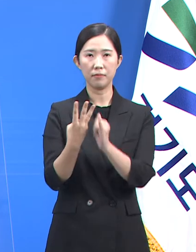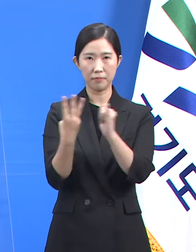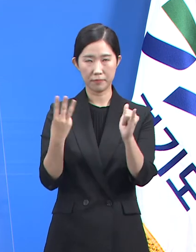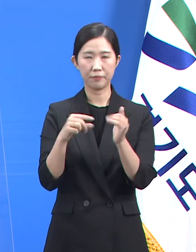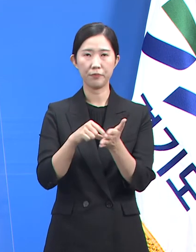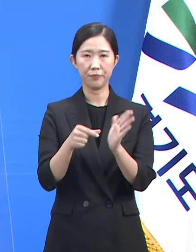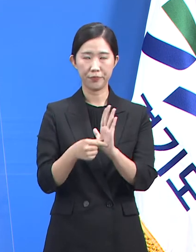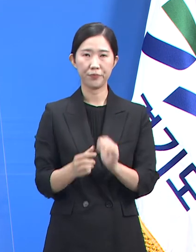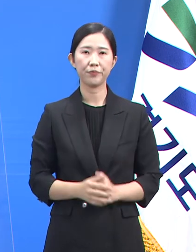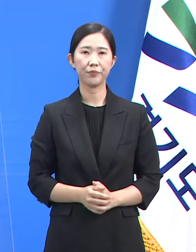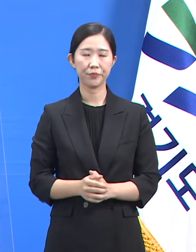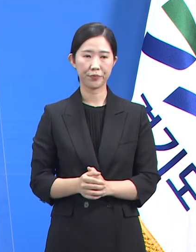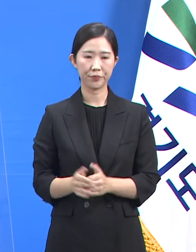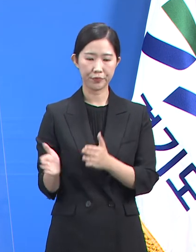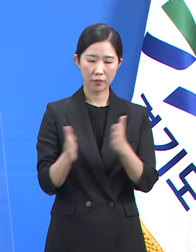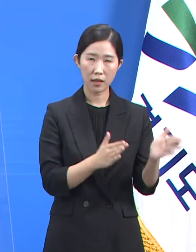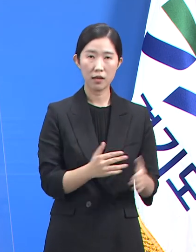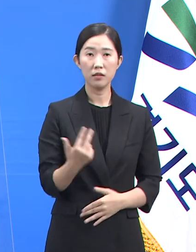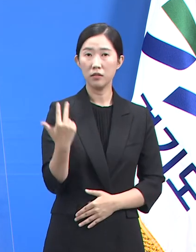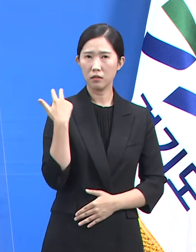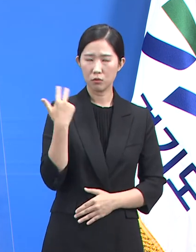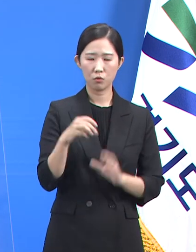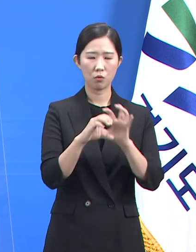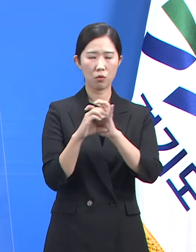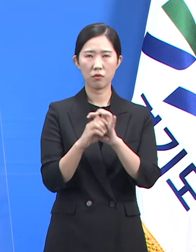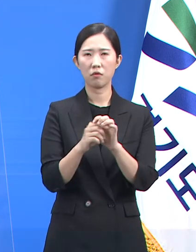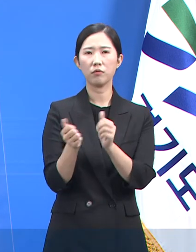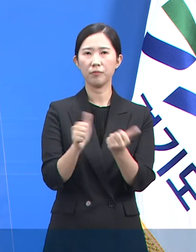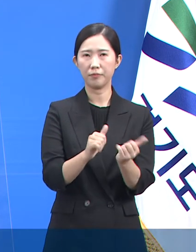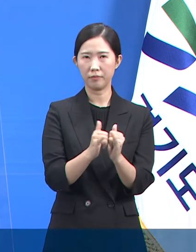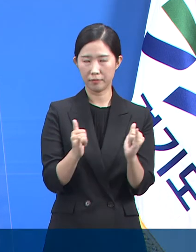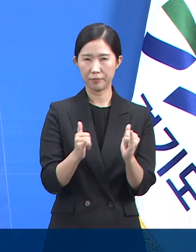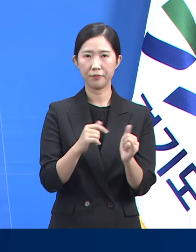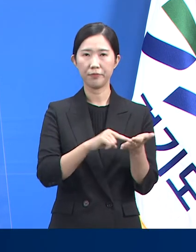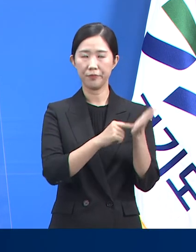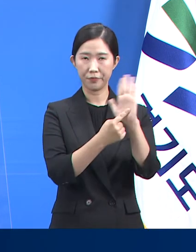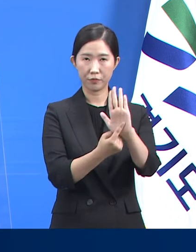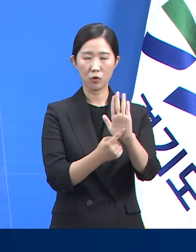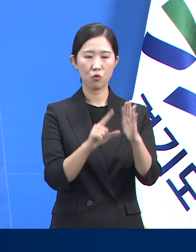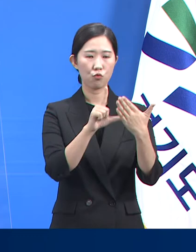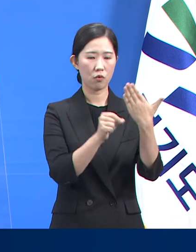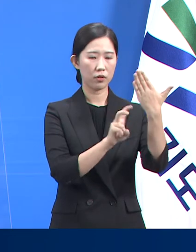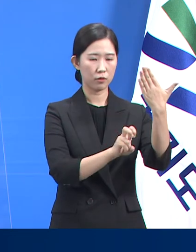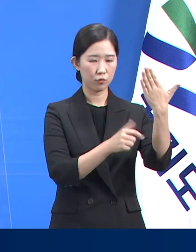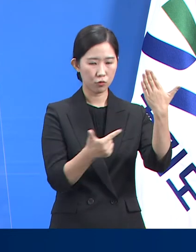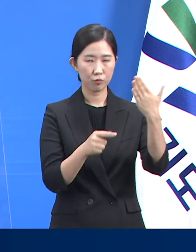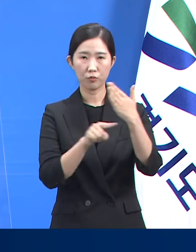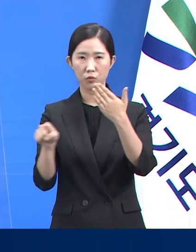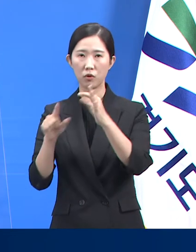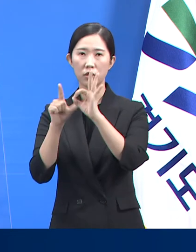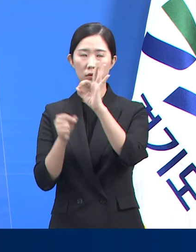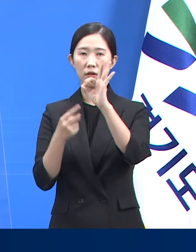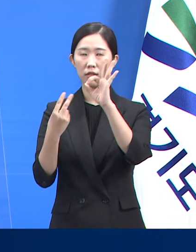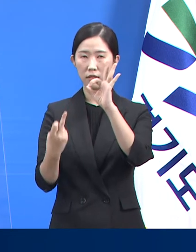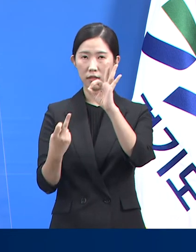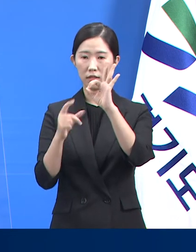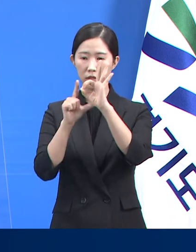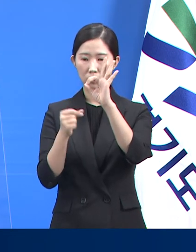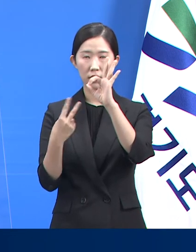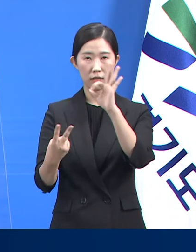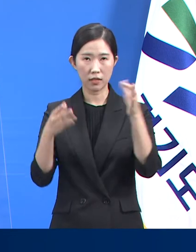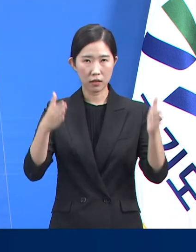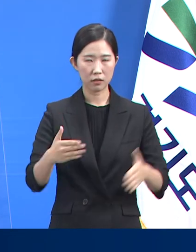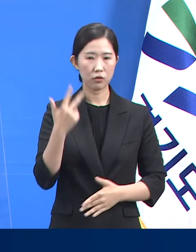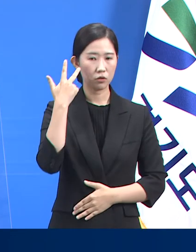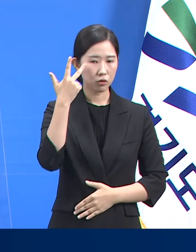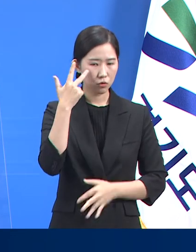다음은 지난주 코로나19 사망자 현황입니다. 9월 26일부터 10월 2일까지 한 주간 도내 사망자는 14명으로